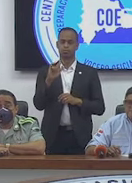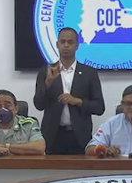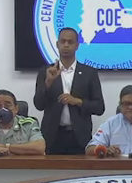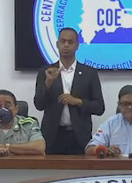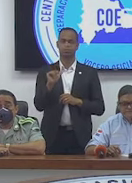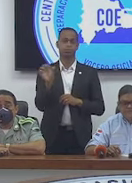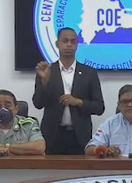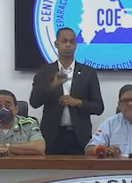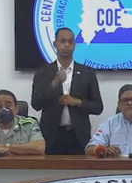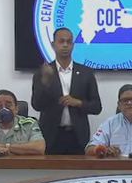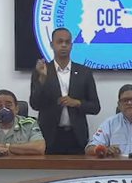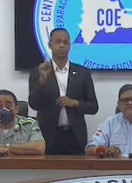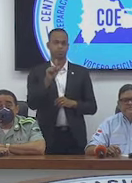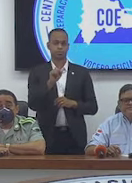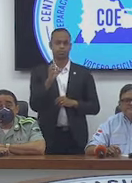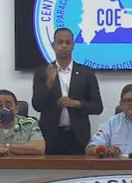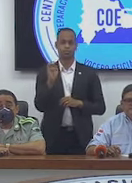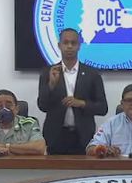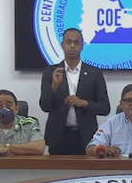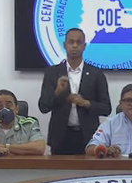¿Alguna otra pregunta vía Zoom?